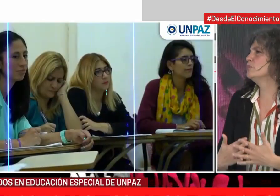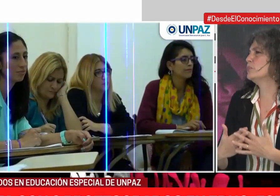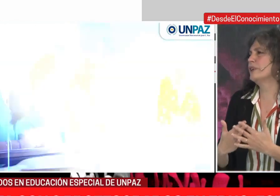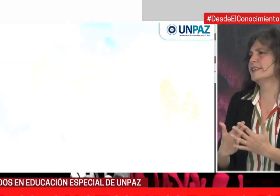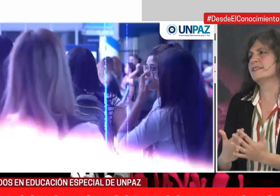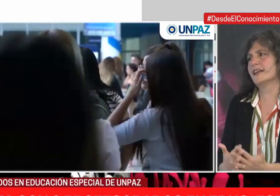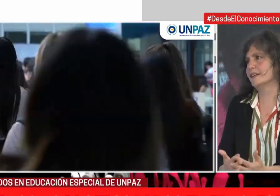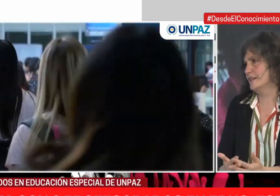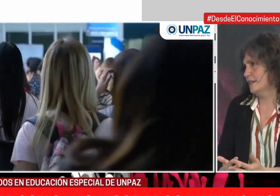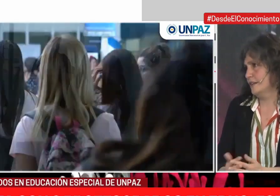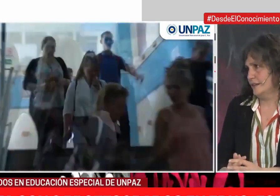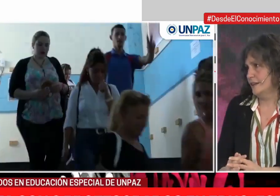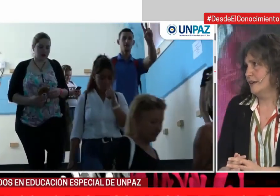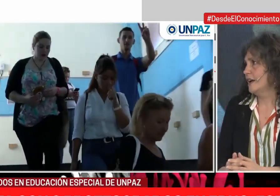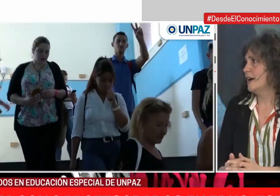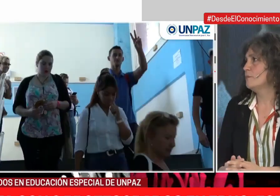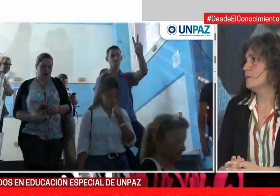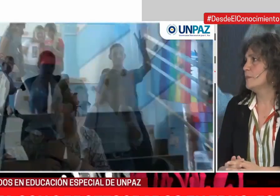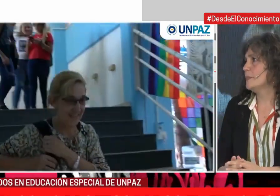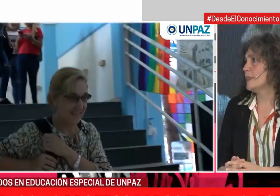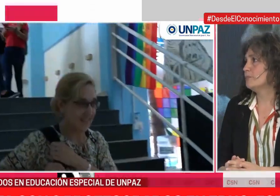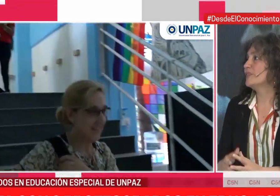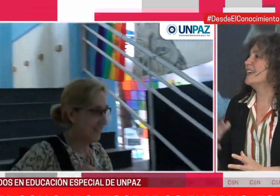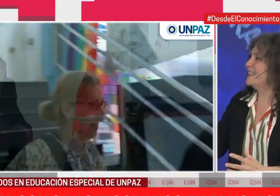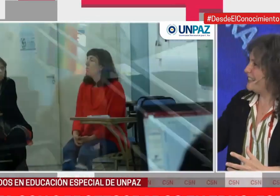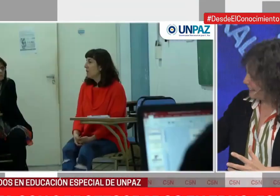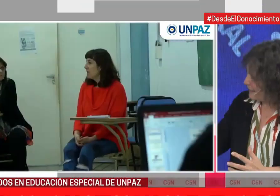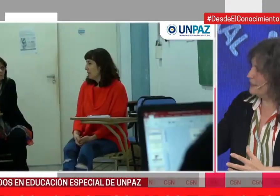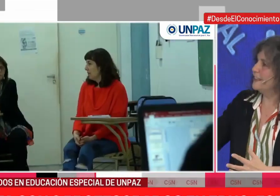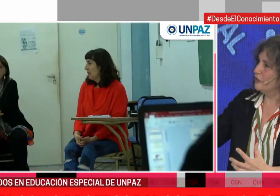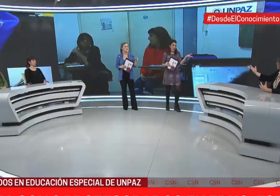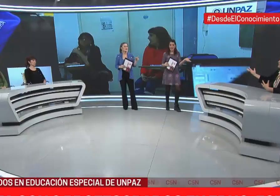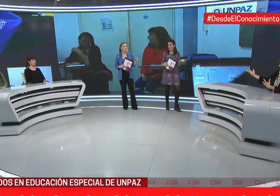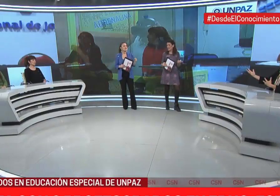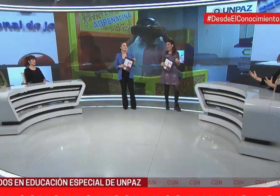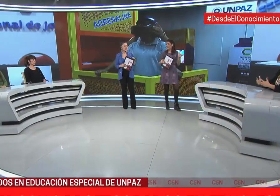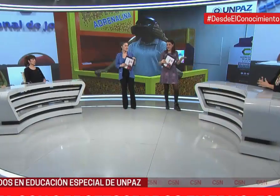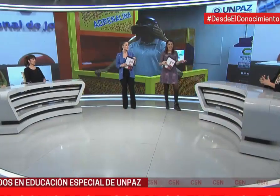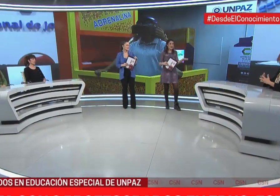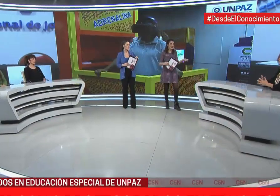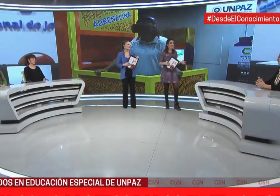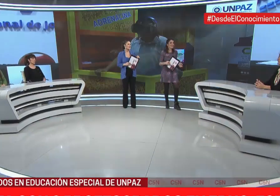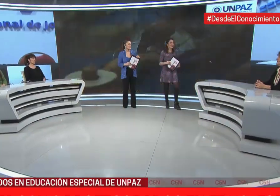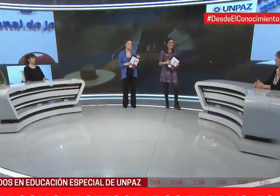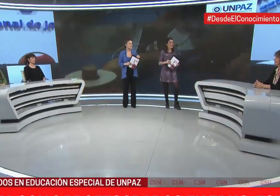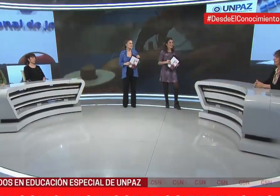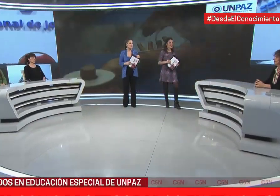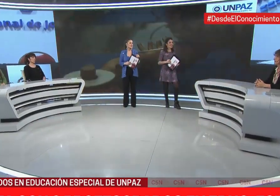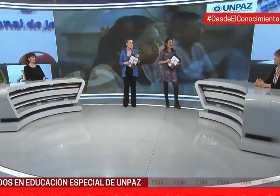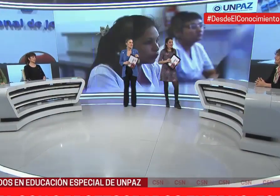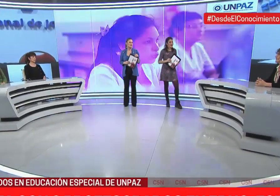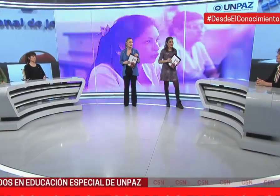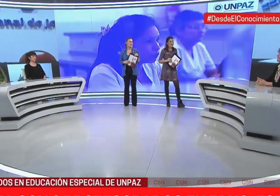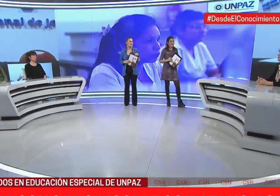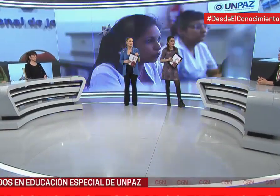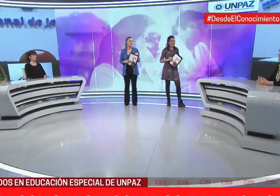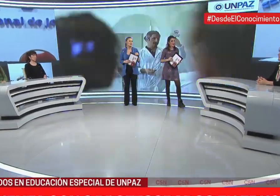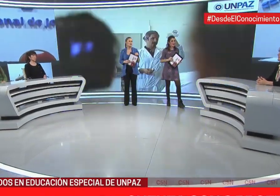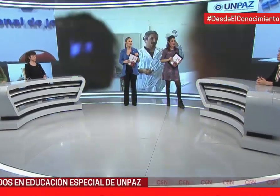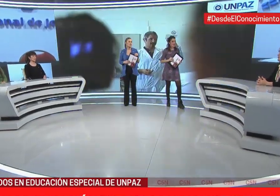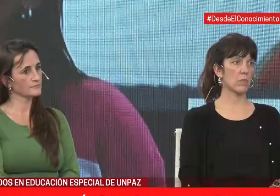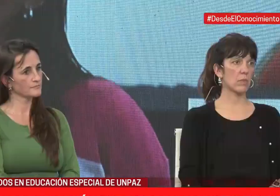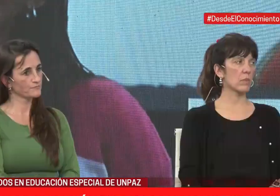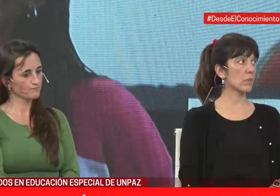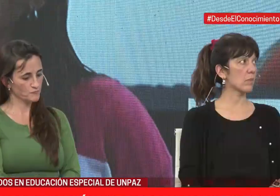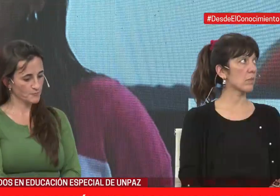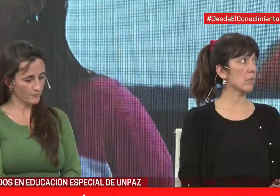donde hay mucho por hacer. Por lo menos en los métodos que hay hasta ahora. Exactamente, lo que voy a hablar es los métodos. Hay mucho por hacer, básicamente porque